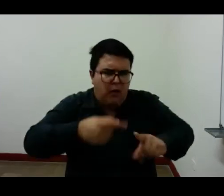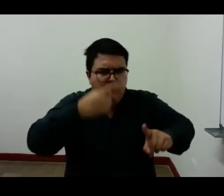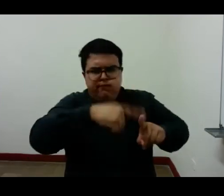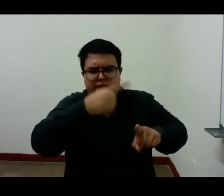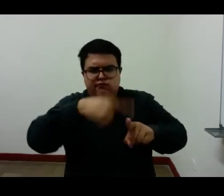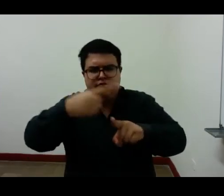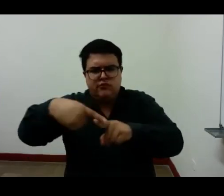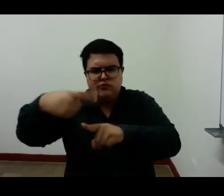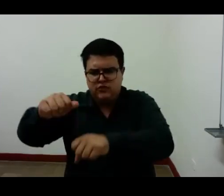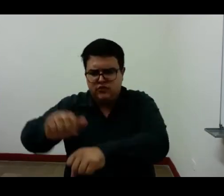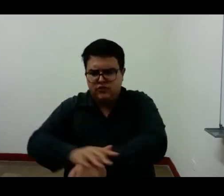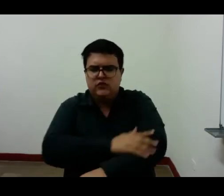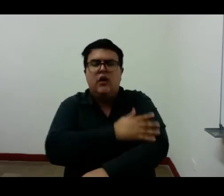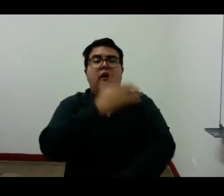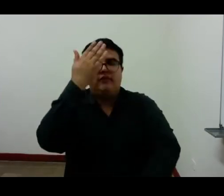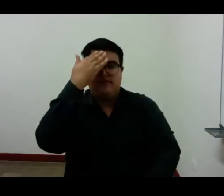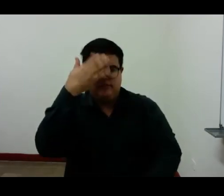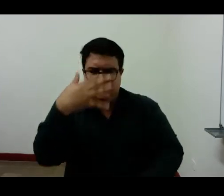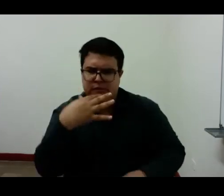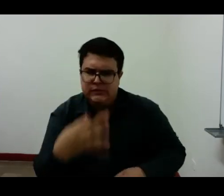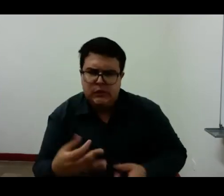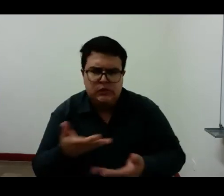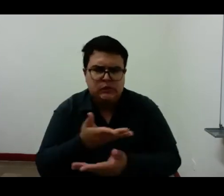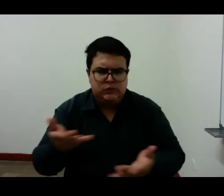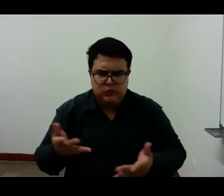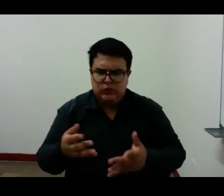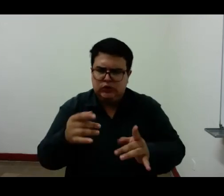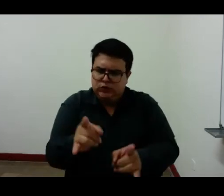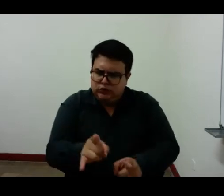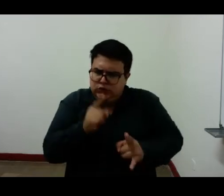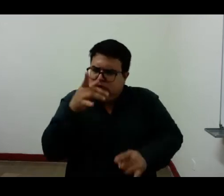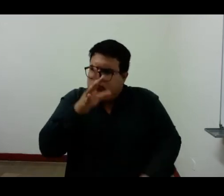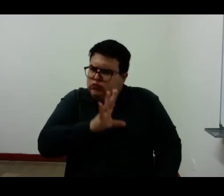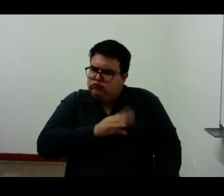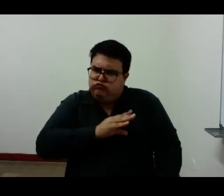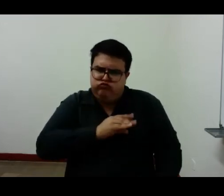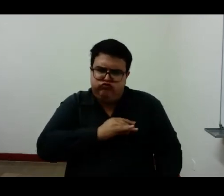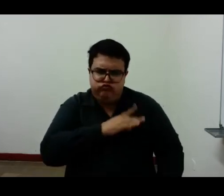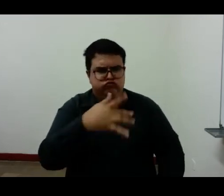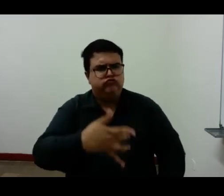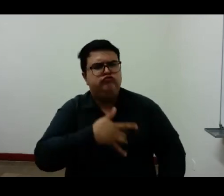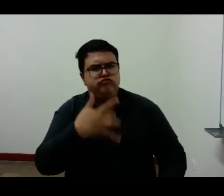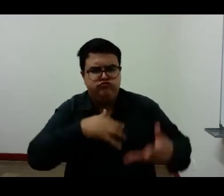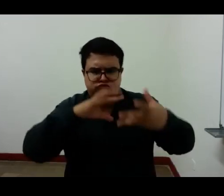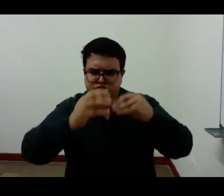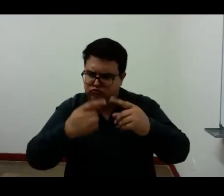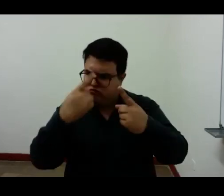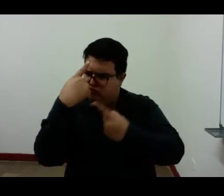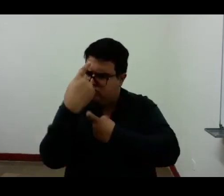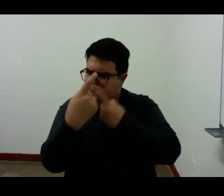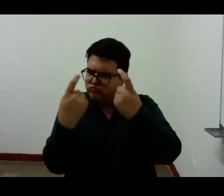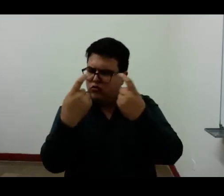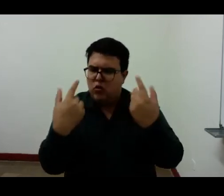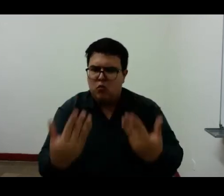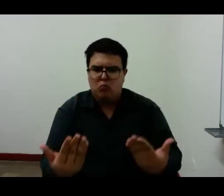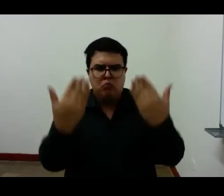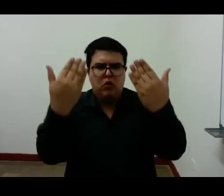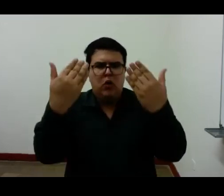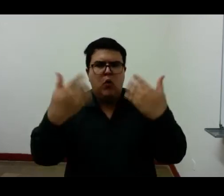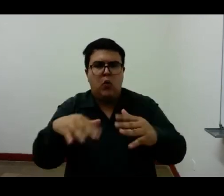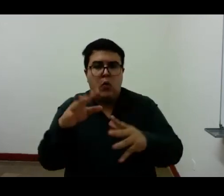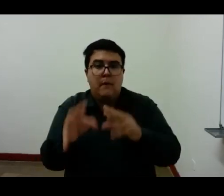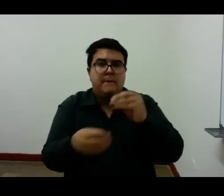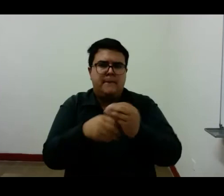y es uno de los autores del libro El Desasosiego junto a Vicente Guedas y junto a